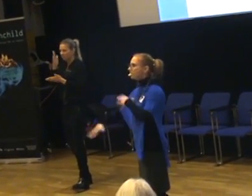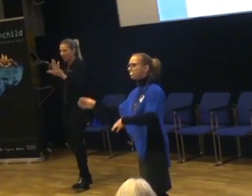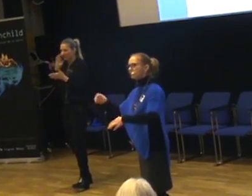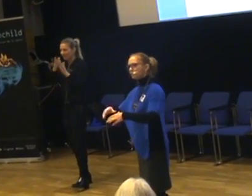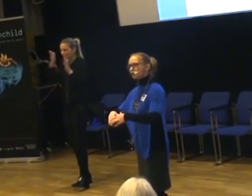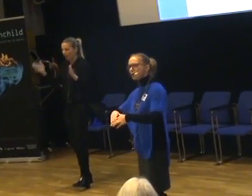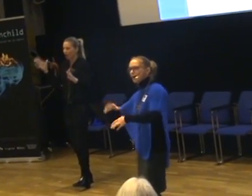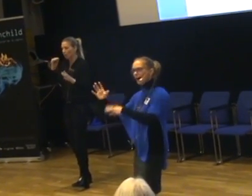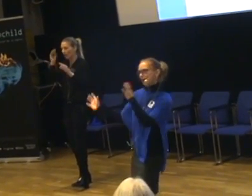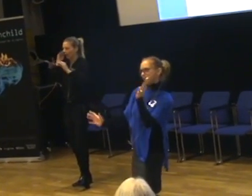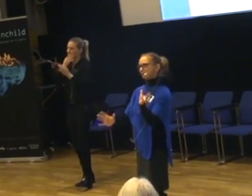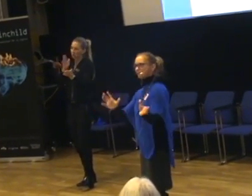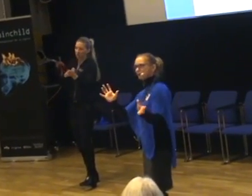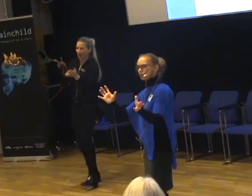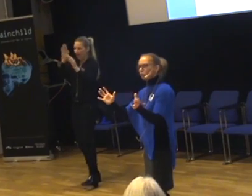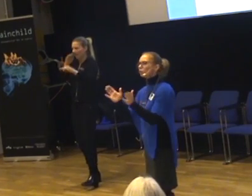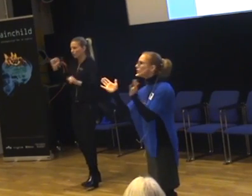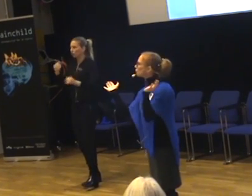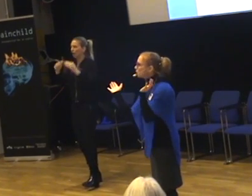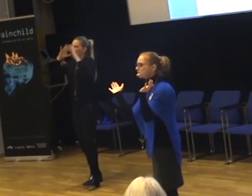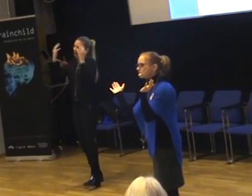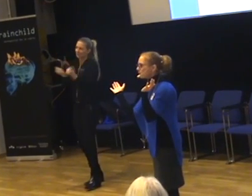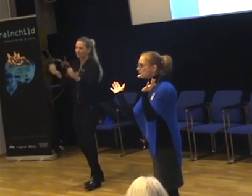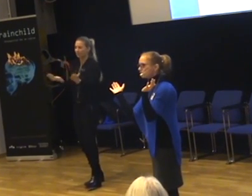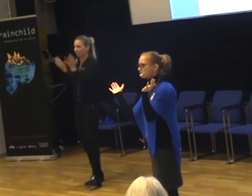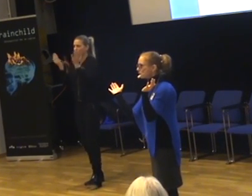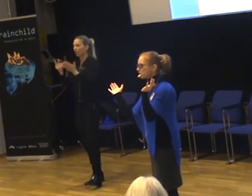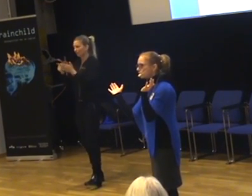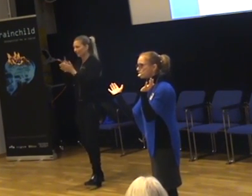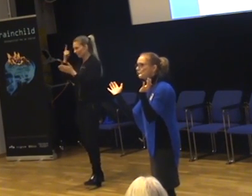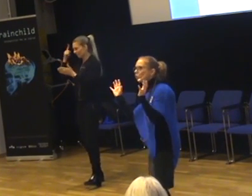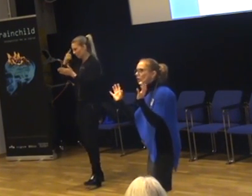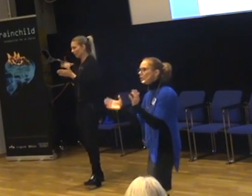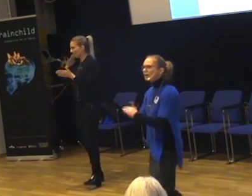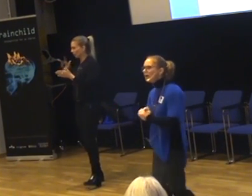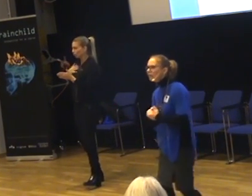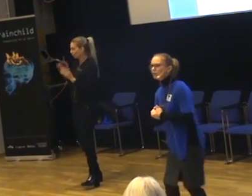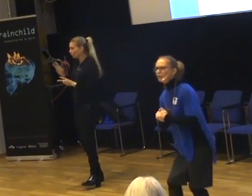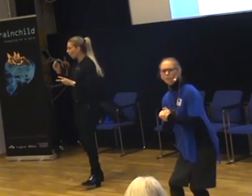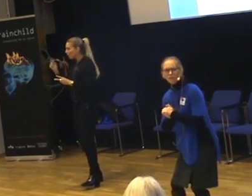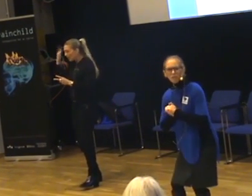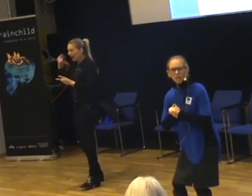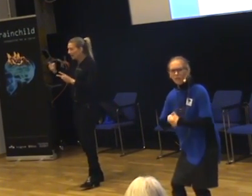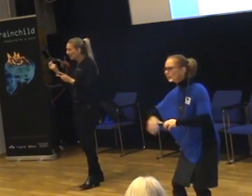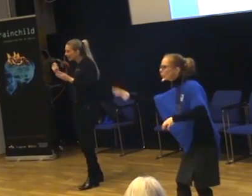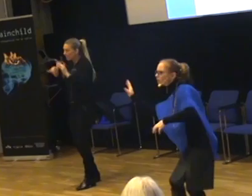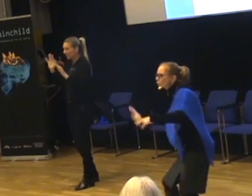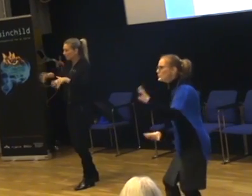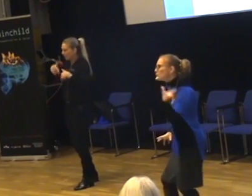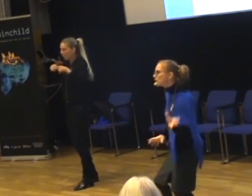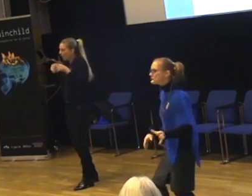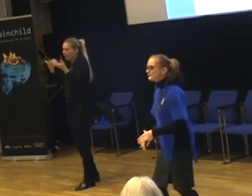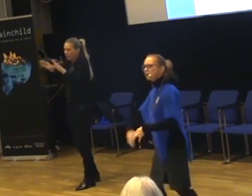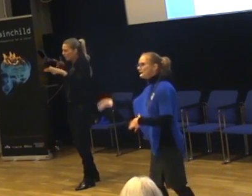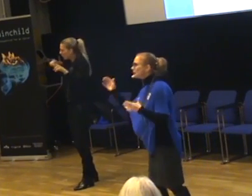skulle lärarna liksom köra allt. Och det är fortfarande vissa föräldrar som efterfrågar det också. Åh, men kan det inte vara lite mer inspirerande, olika